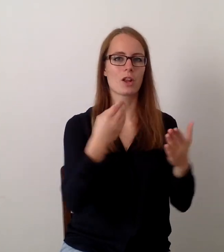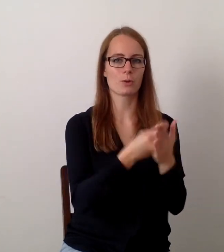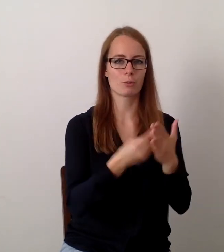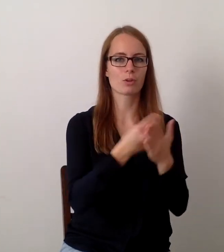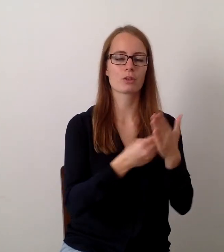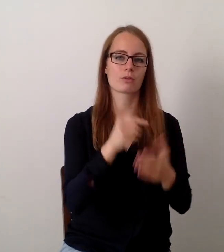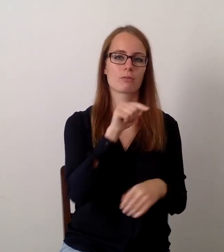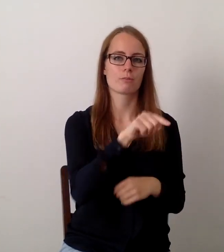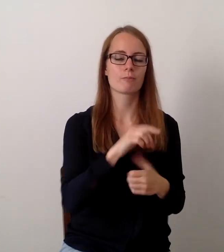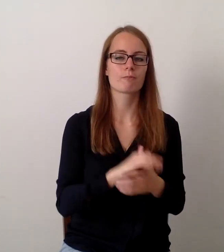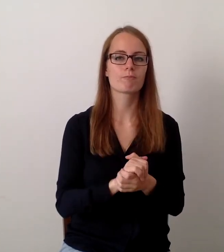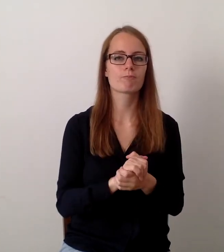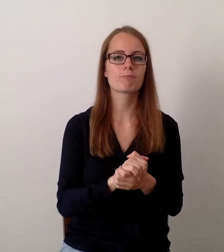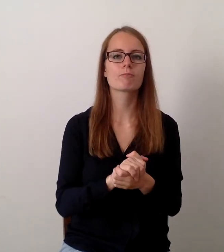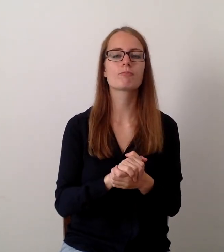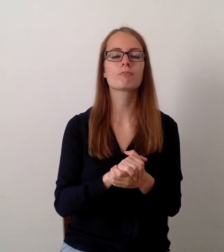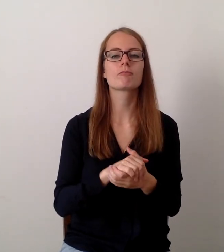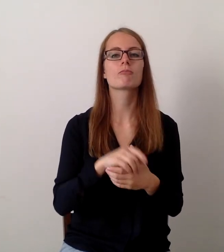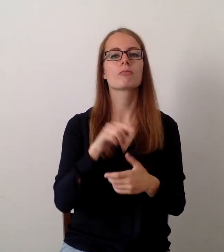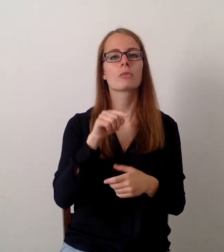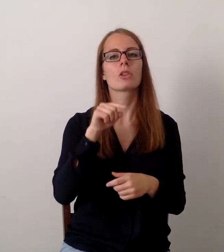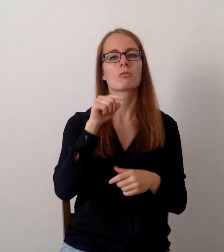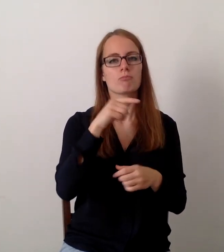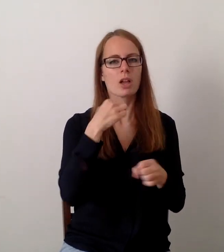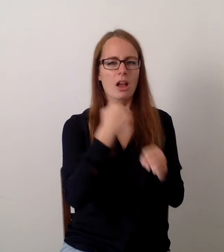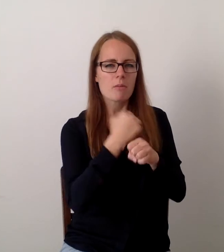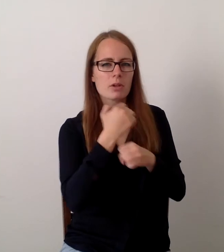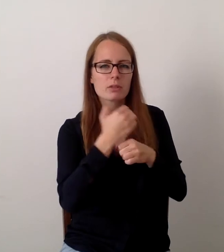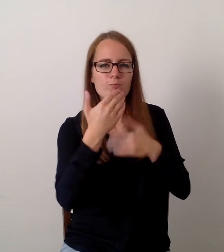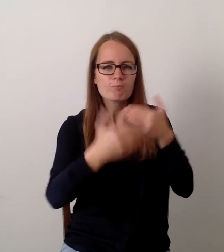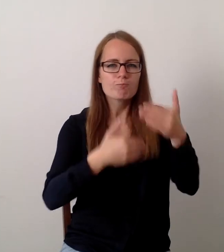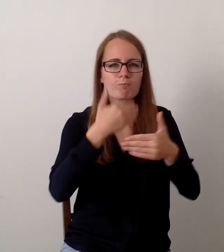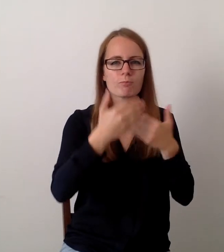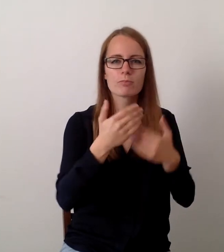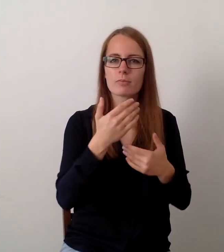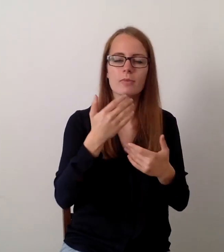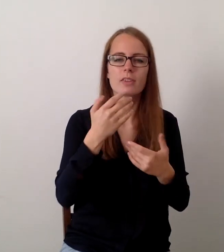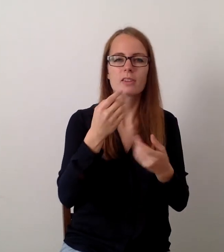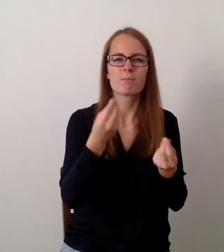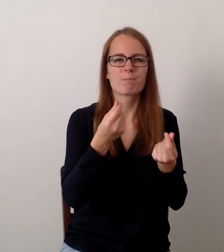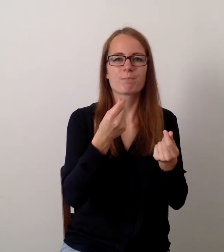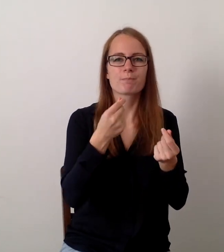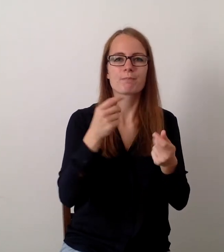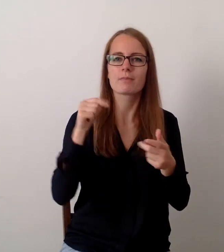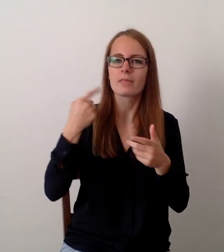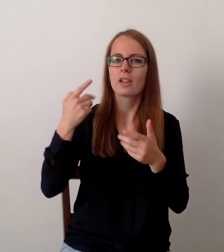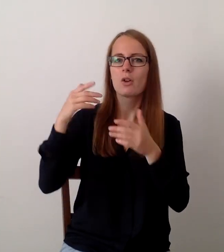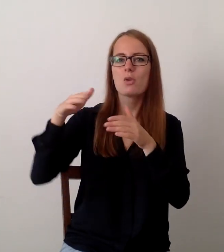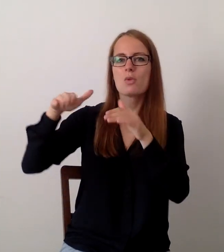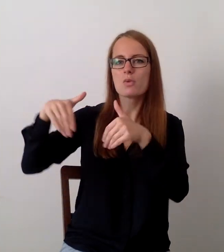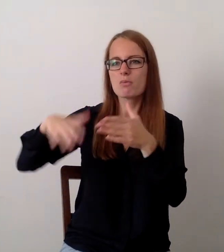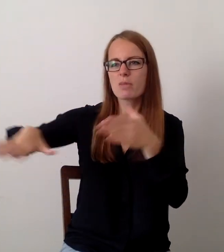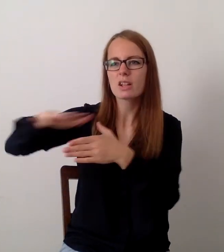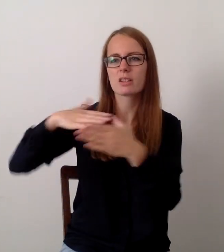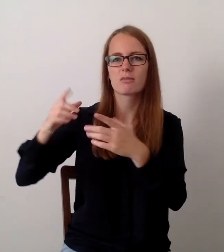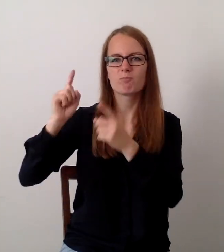dieser Arbeit andere Wege einschlagen konnte als das, was üblicherweise auf dem Hundeplatz war, weil ich eben